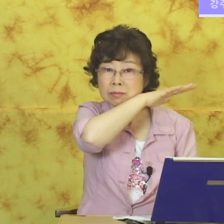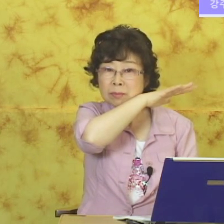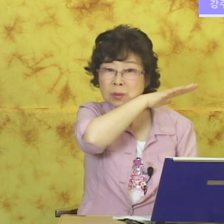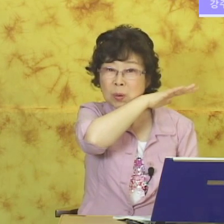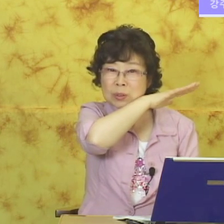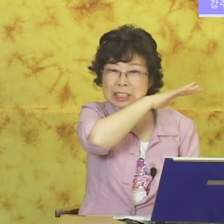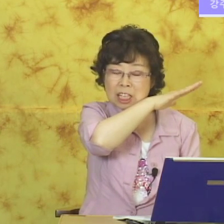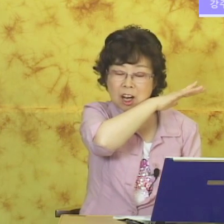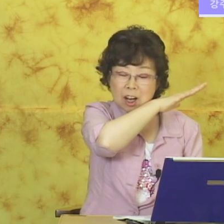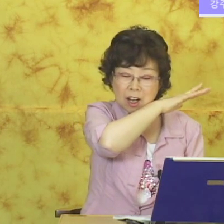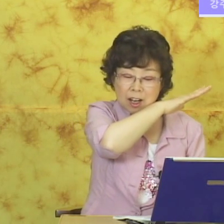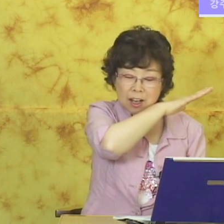오징어.